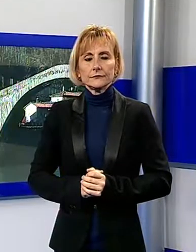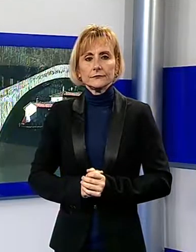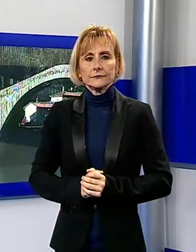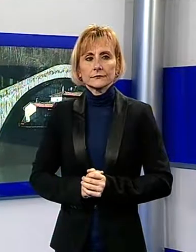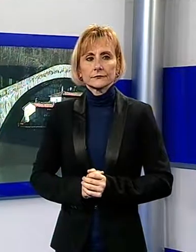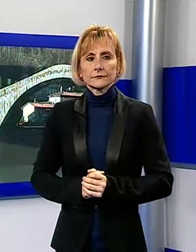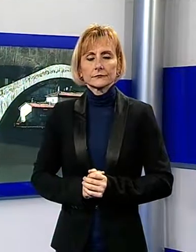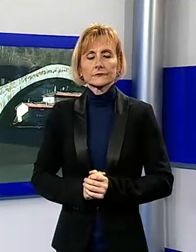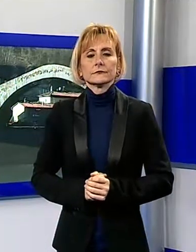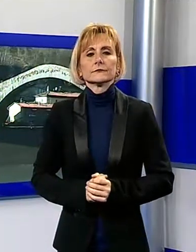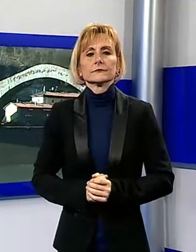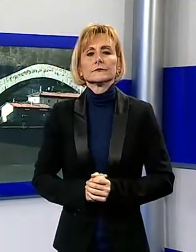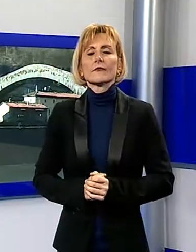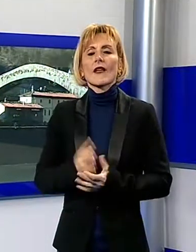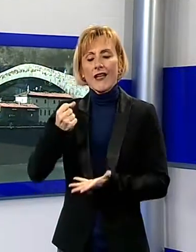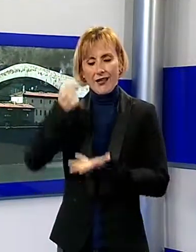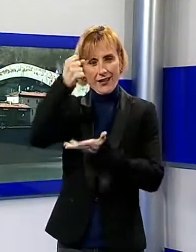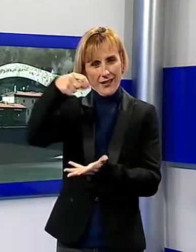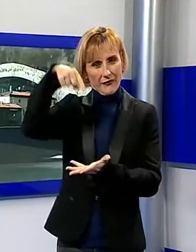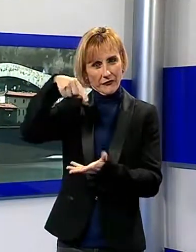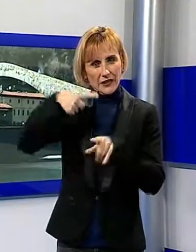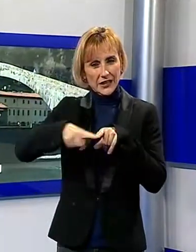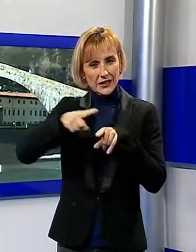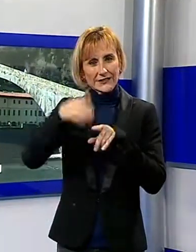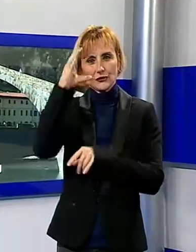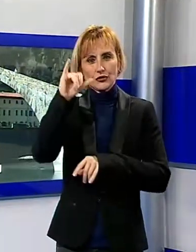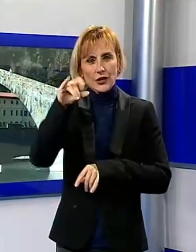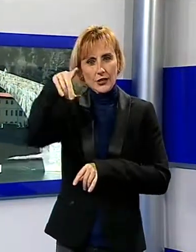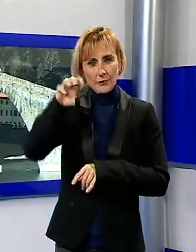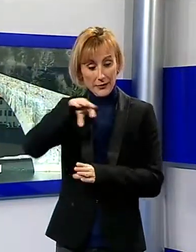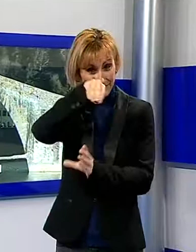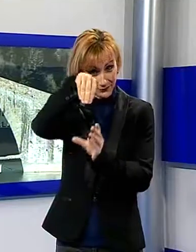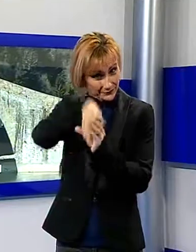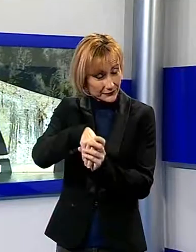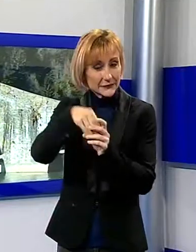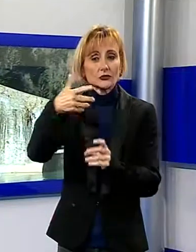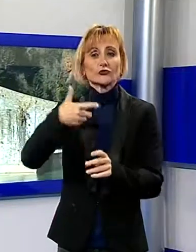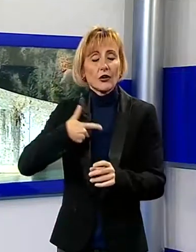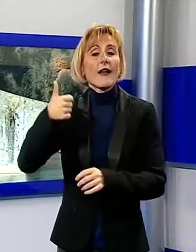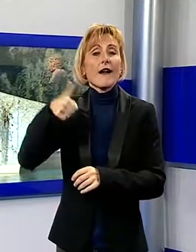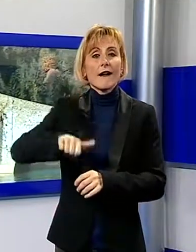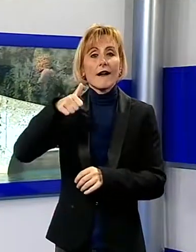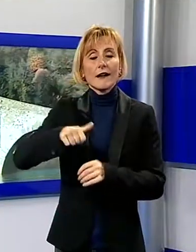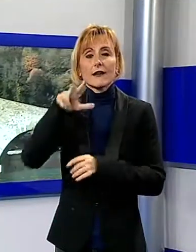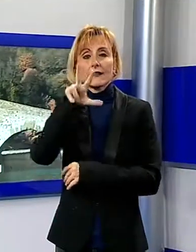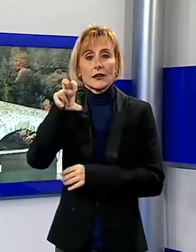All'interno dei finanziamenti stanziati dal Cipe, per quanto riguarda la nostra provincia, anche i 300 mila Euro